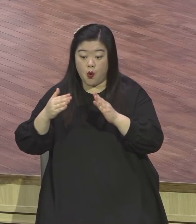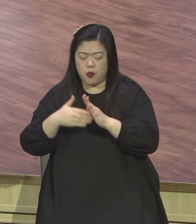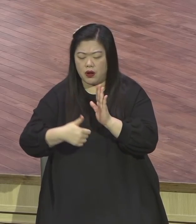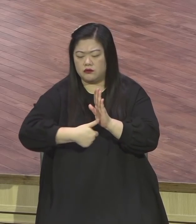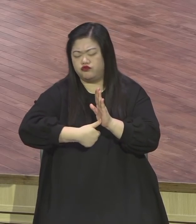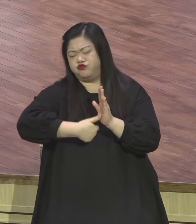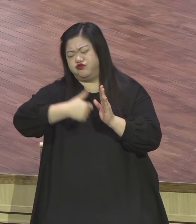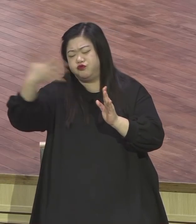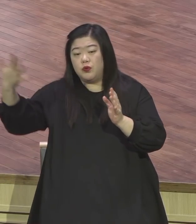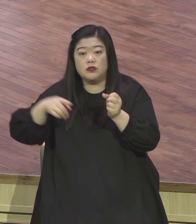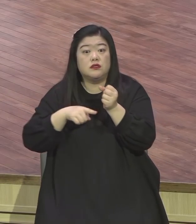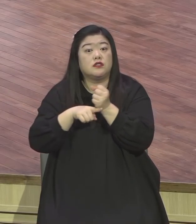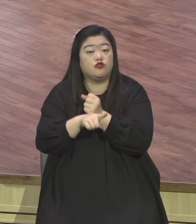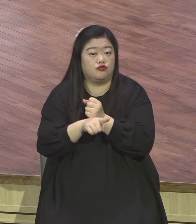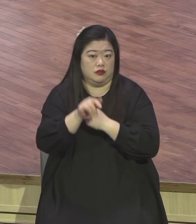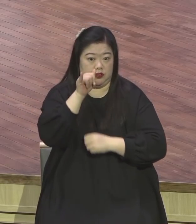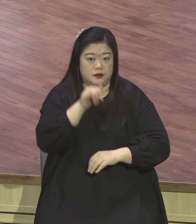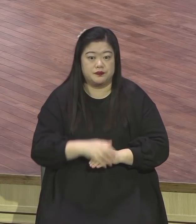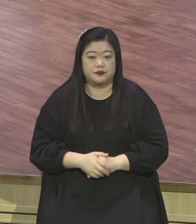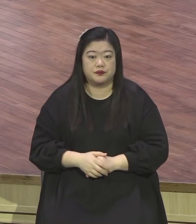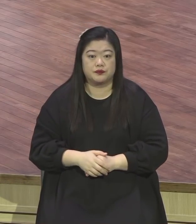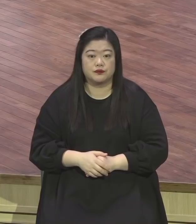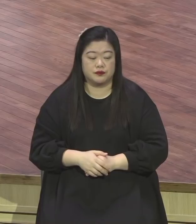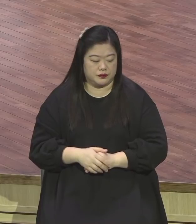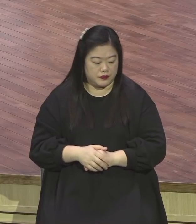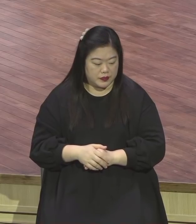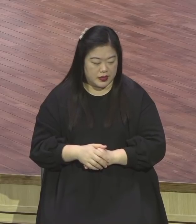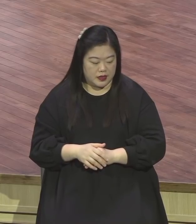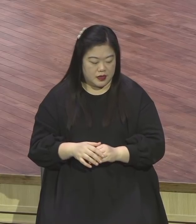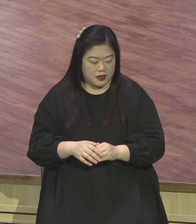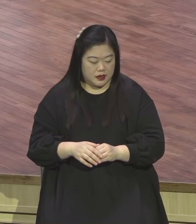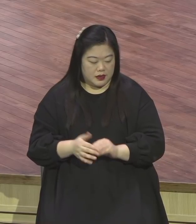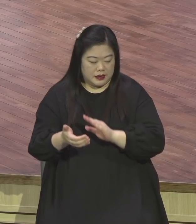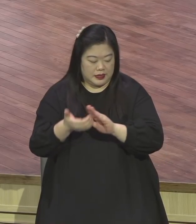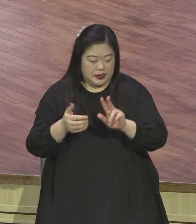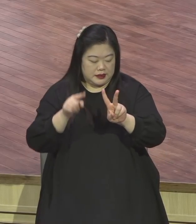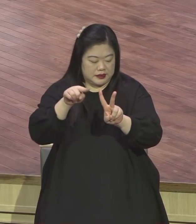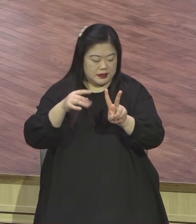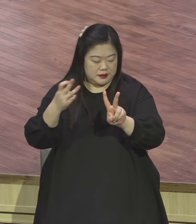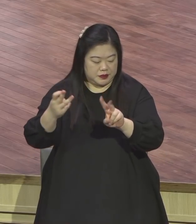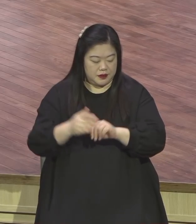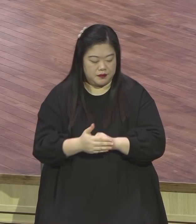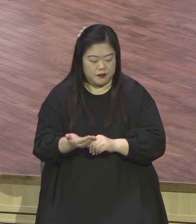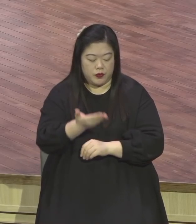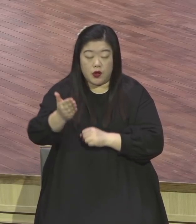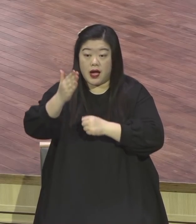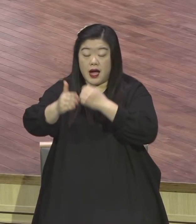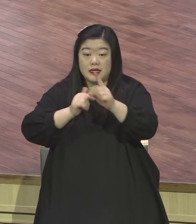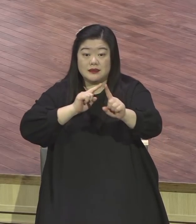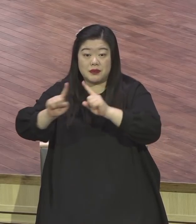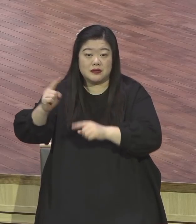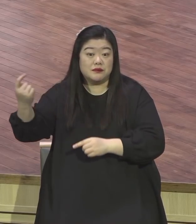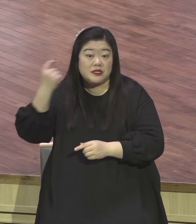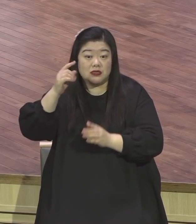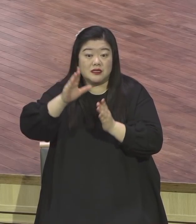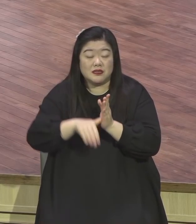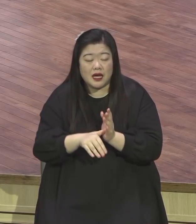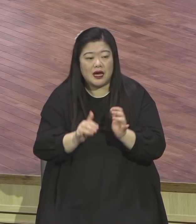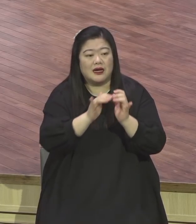너희가 우리에게 들은 바 하나님 말씀을 받을 때에 사람의 말로 받지 않으냐고 하나님 말씀으로